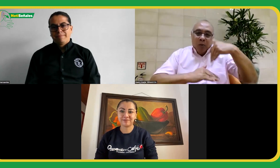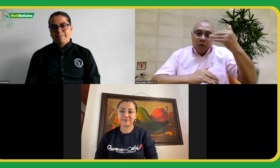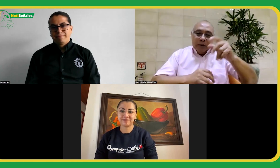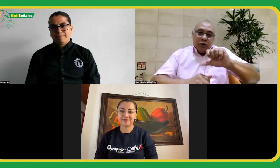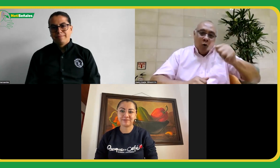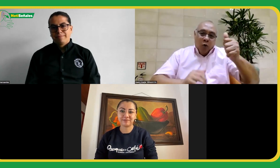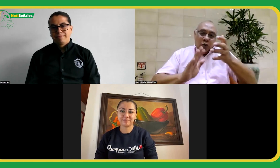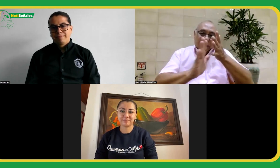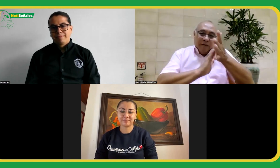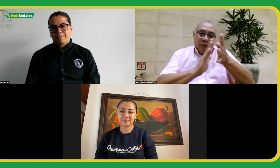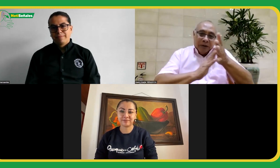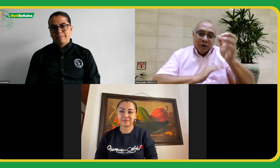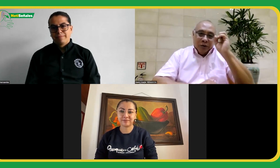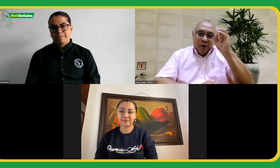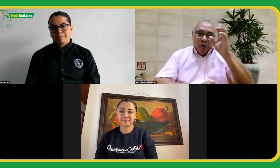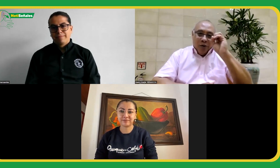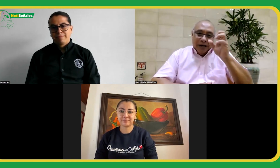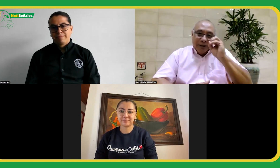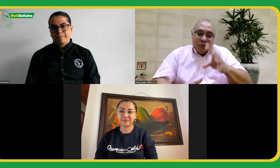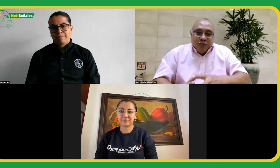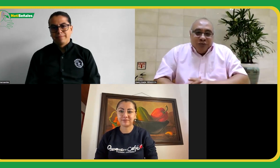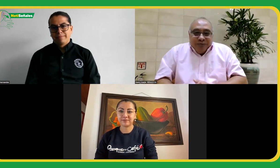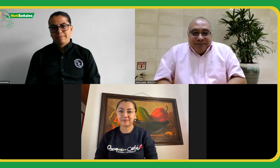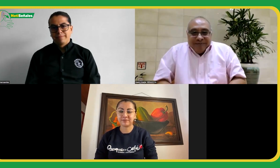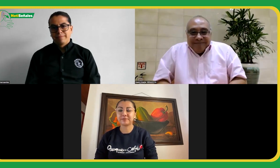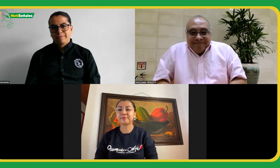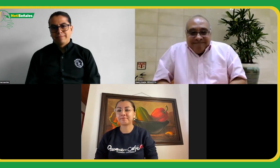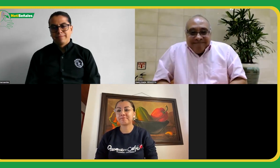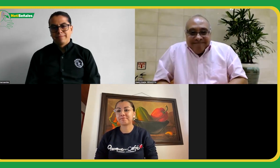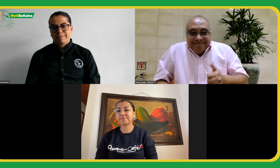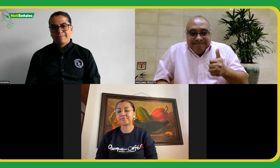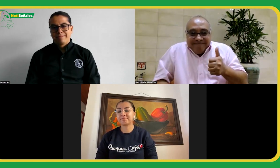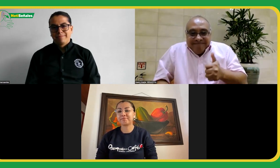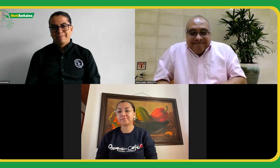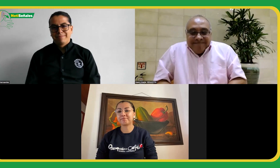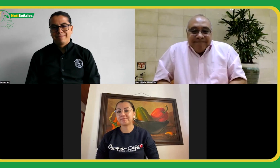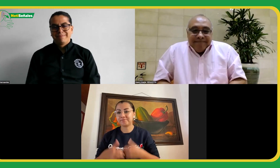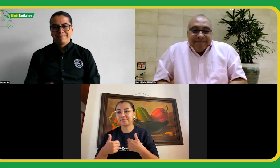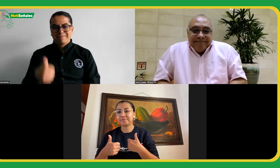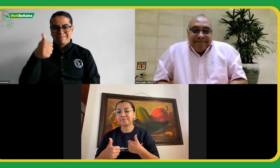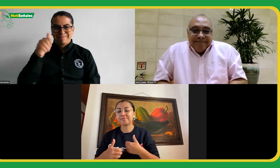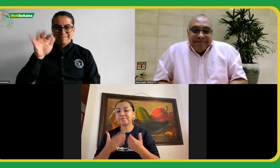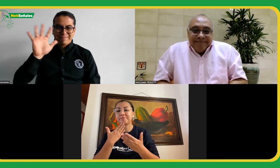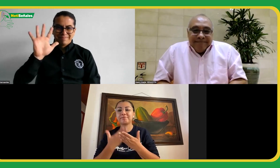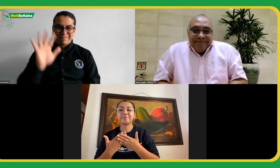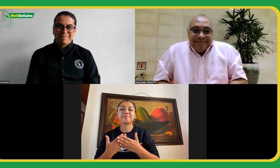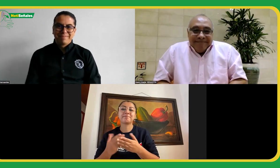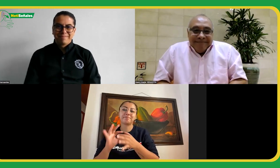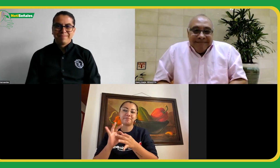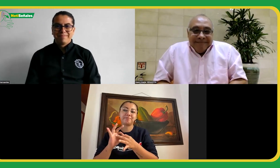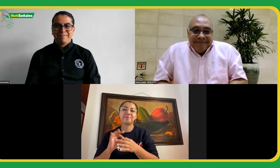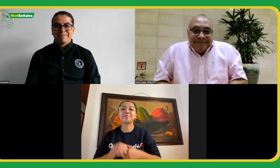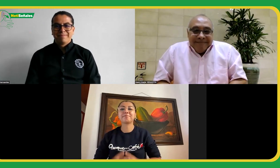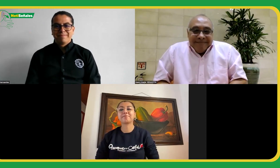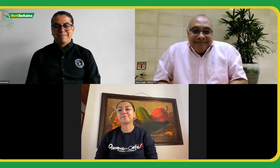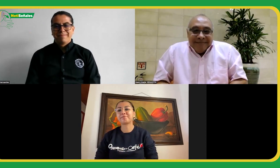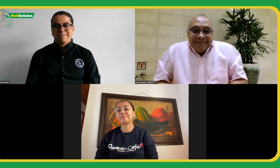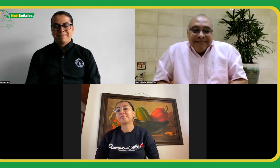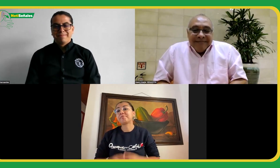después con más información sobre el congreso bien muchas gracias a FENASCOL bueno